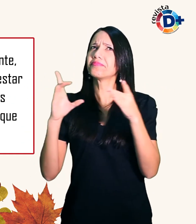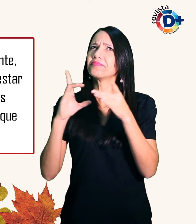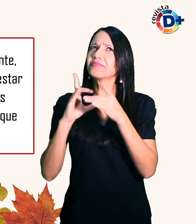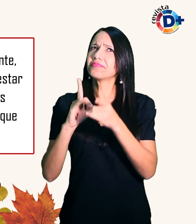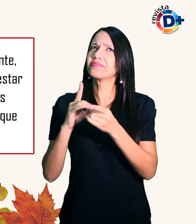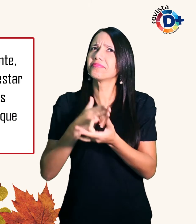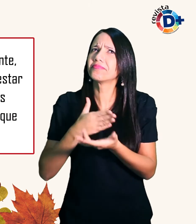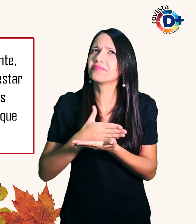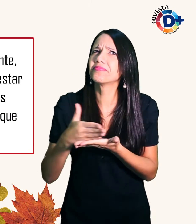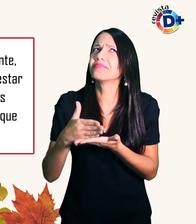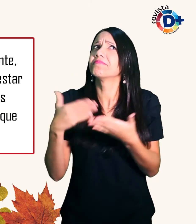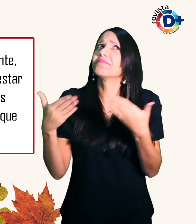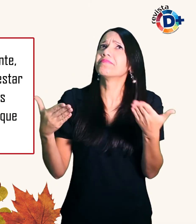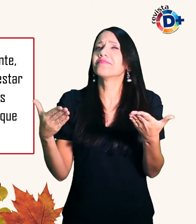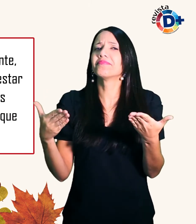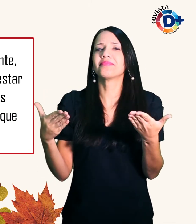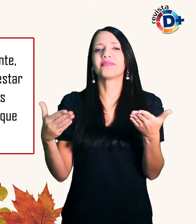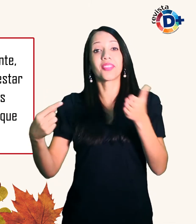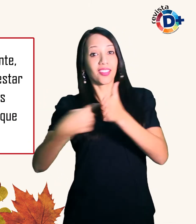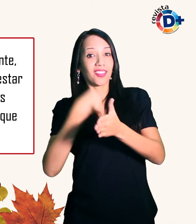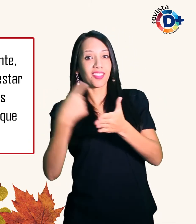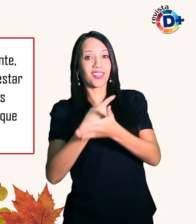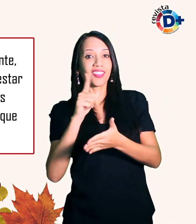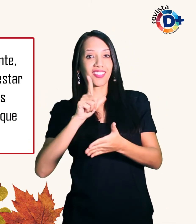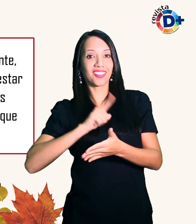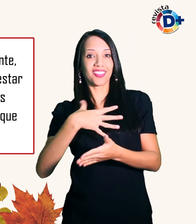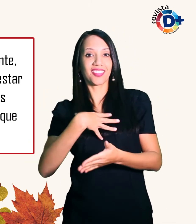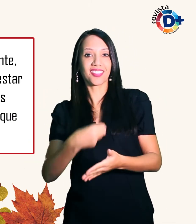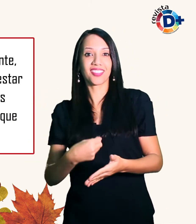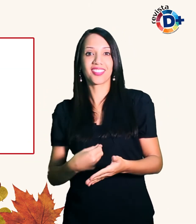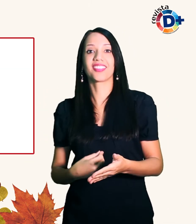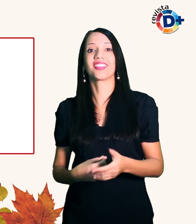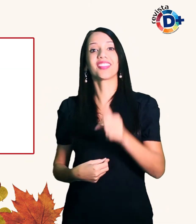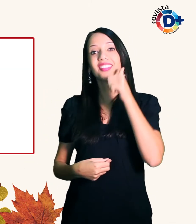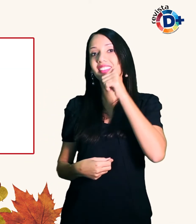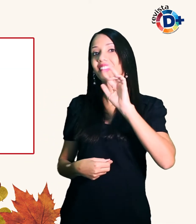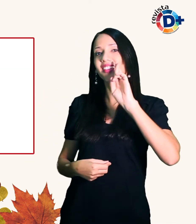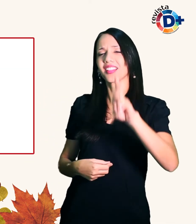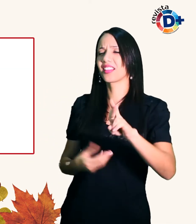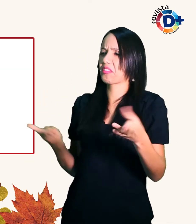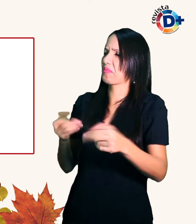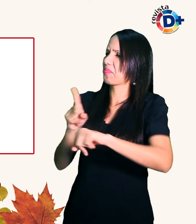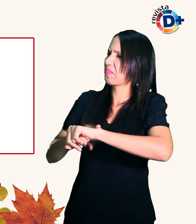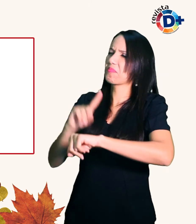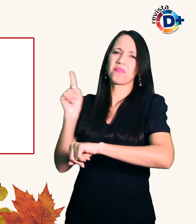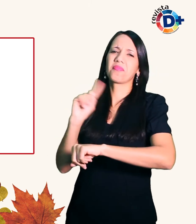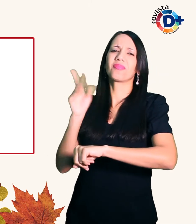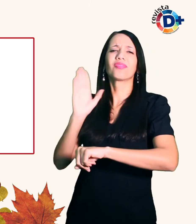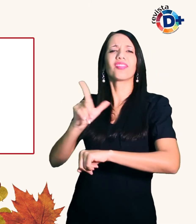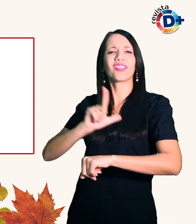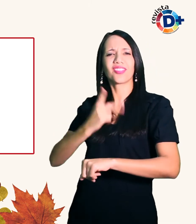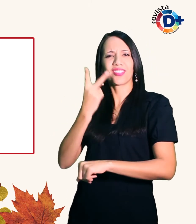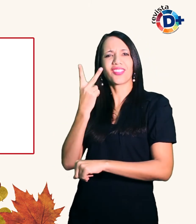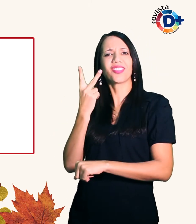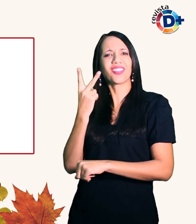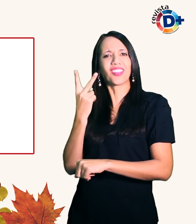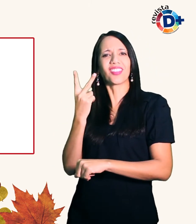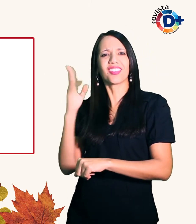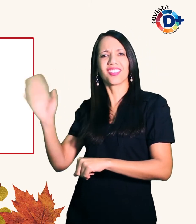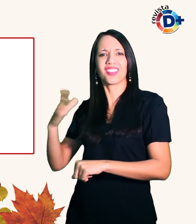Questionados se terão filhos Lucimeire responde Por enquanto não Já temos um filho de pelo O Teddy